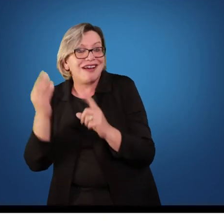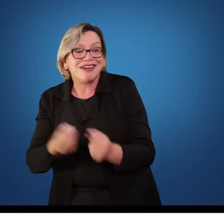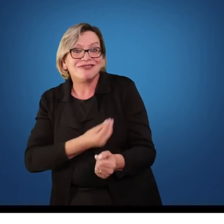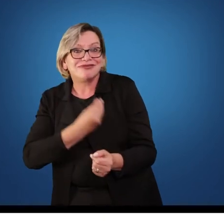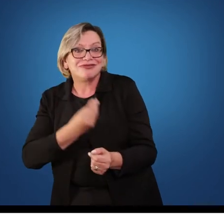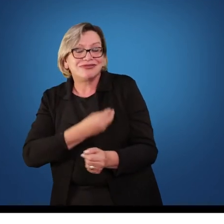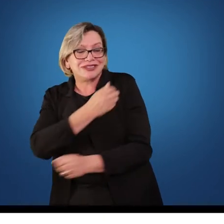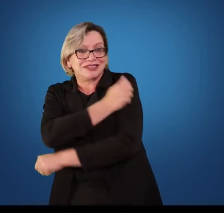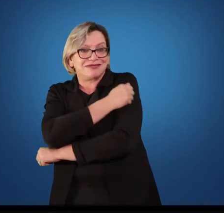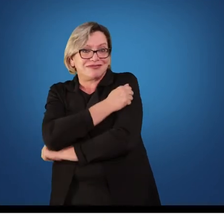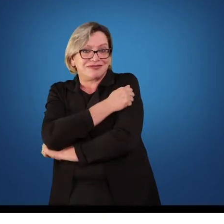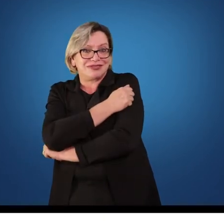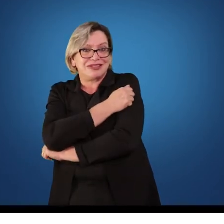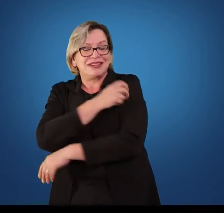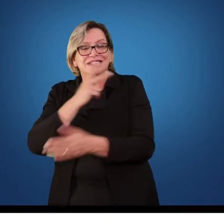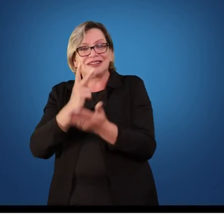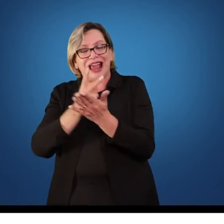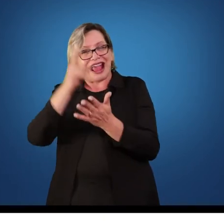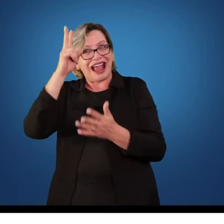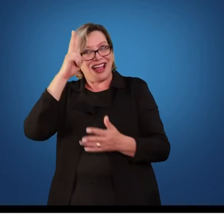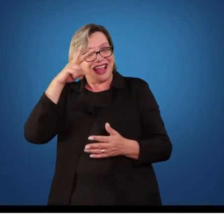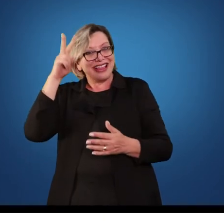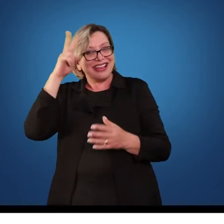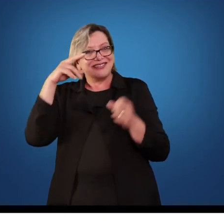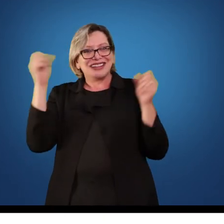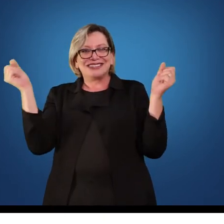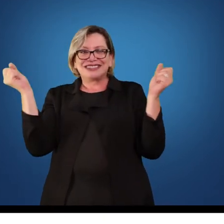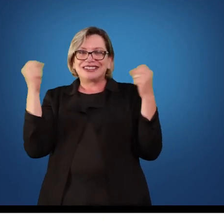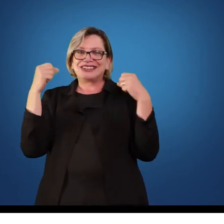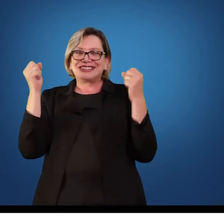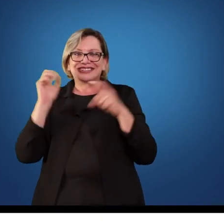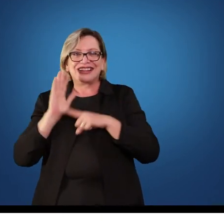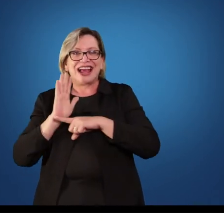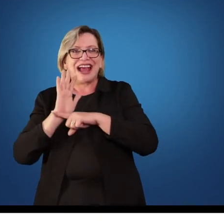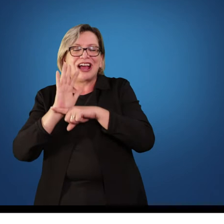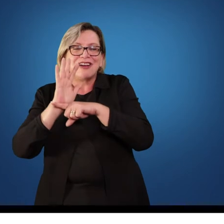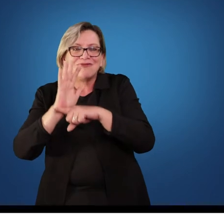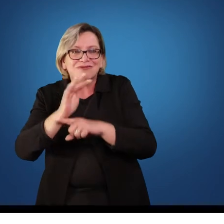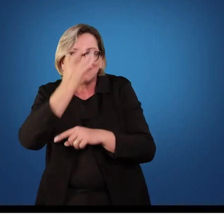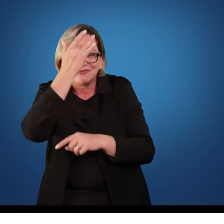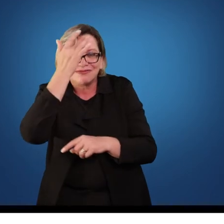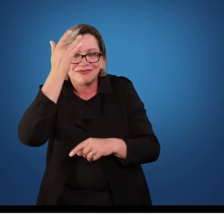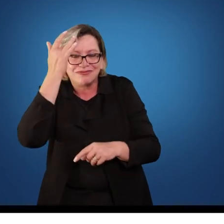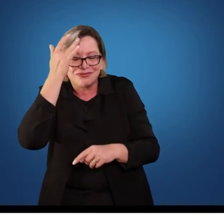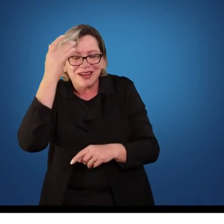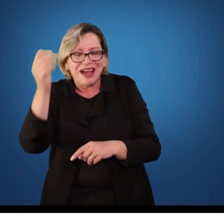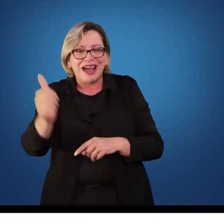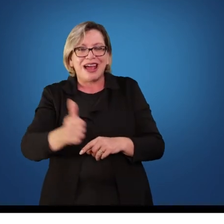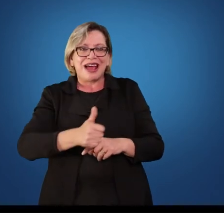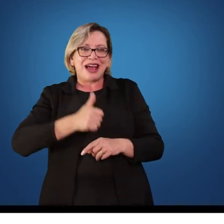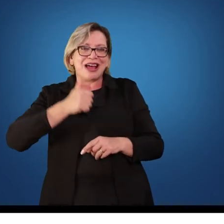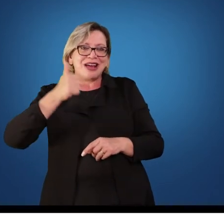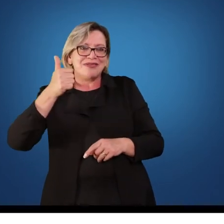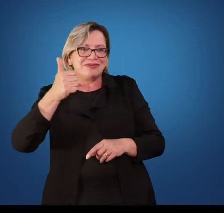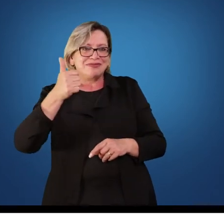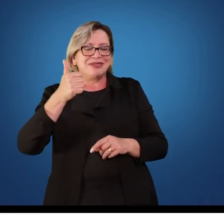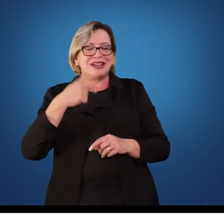lembranças positivas da educação física ajudam a pessoa a ser uma pessoa melhor, a ser uma pessoa confiante, se